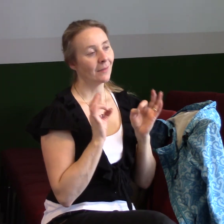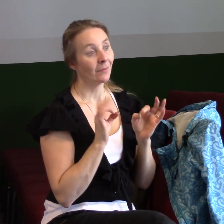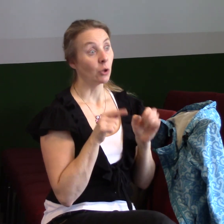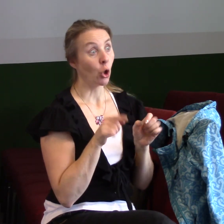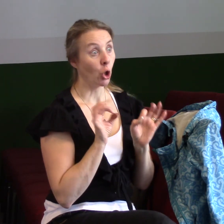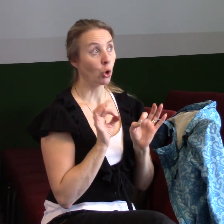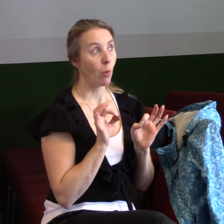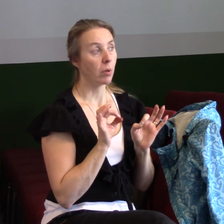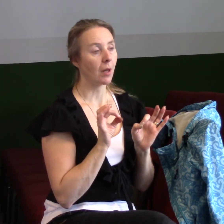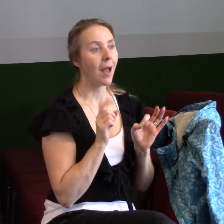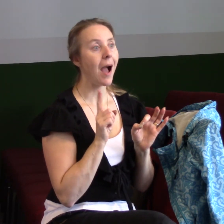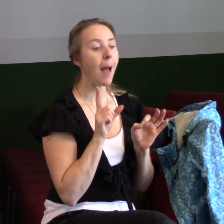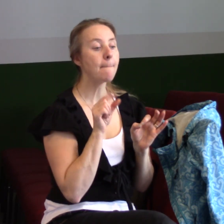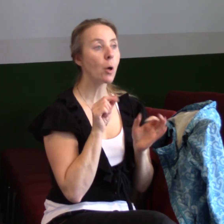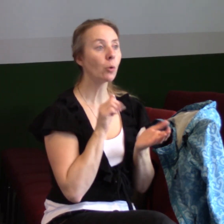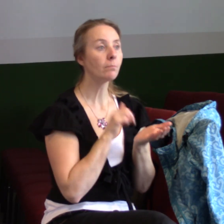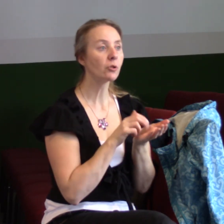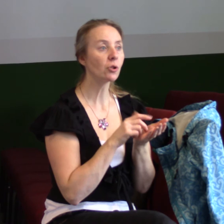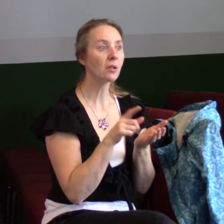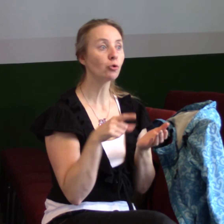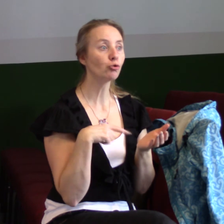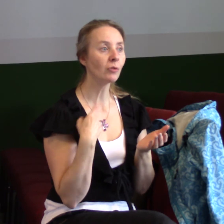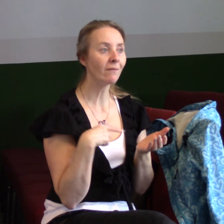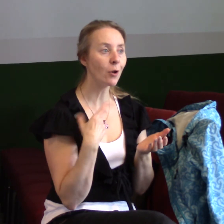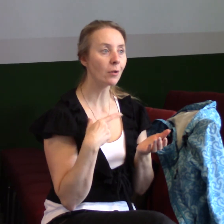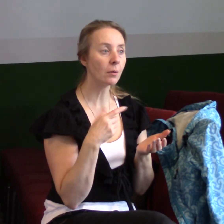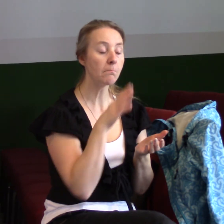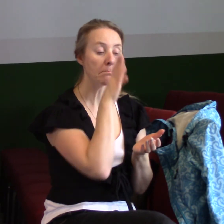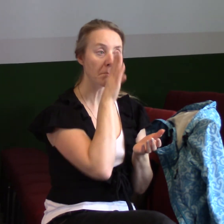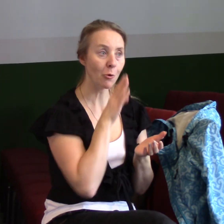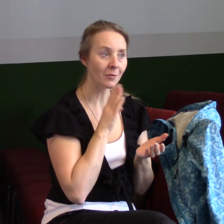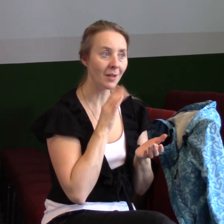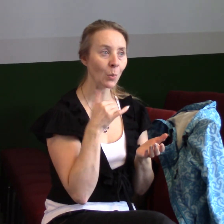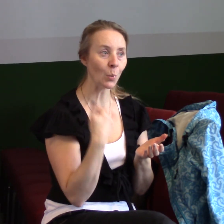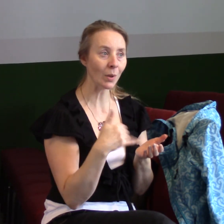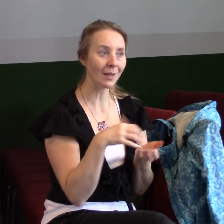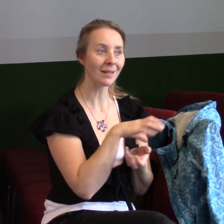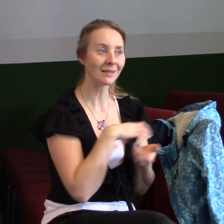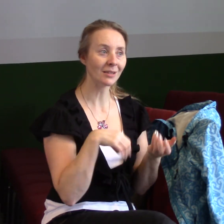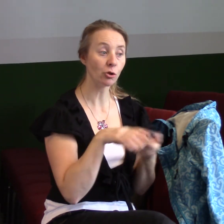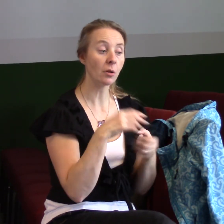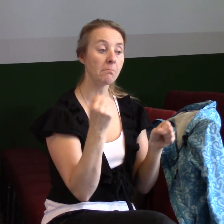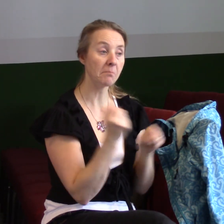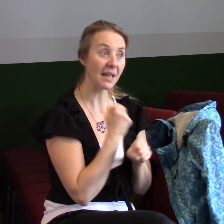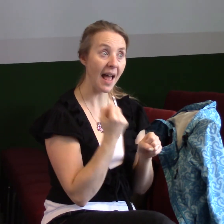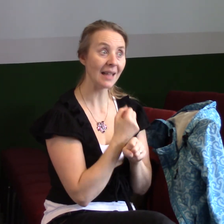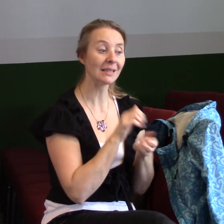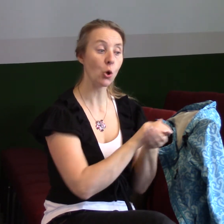to je dobré. Ale pak přijde ten běžný život. Přijde pondělí, úterý, středa, práce, rodiče, příbuzní,